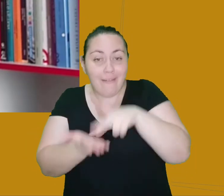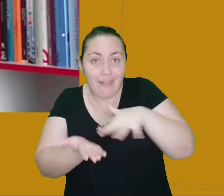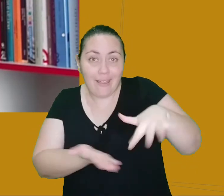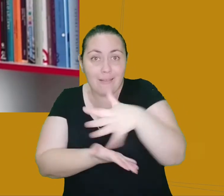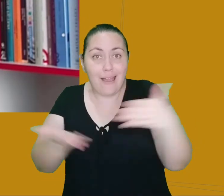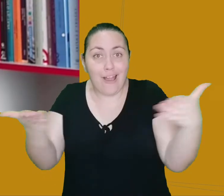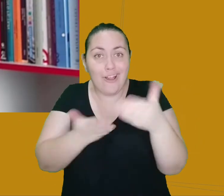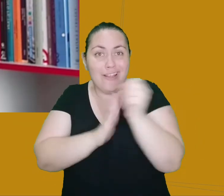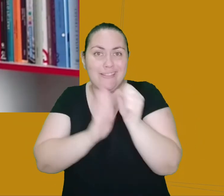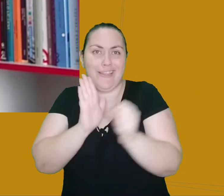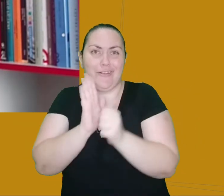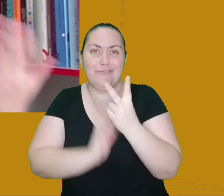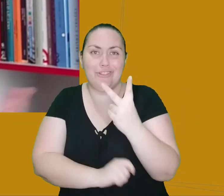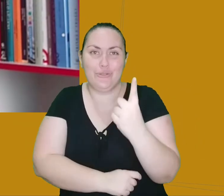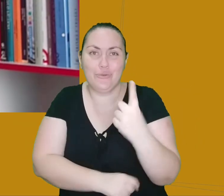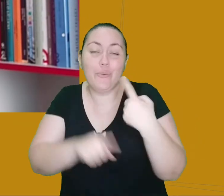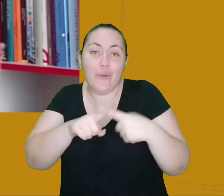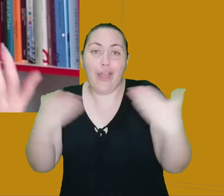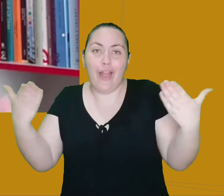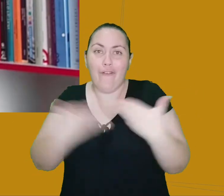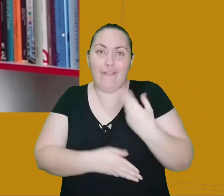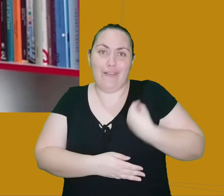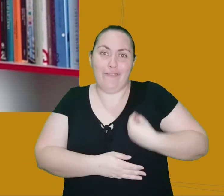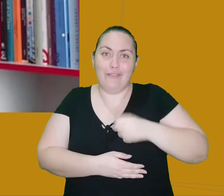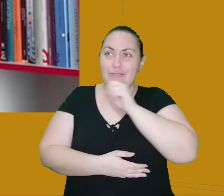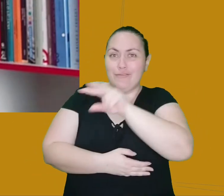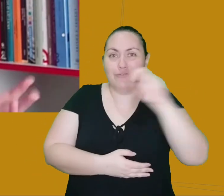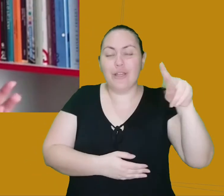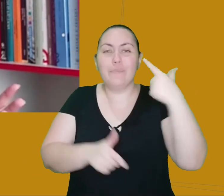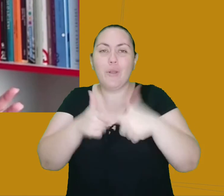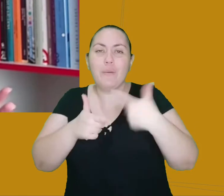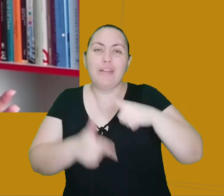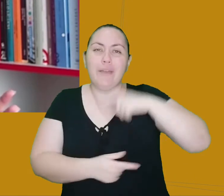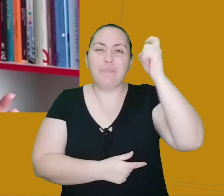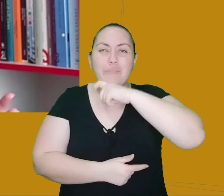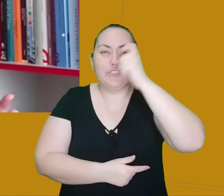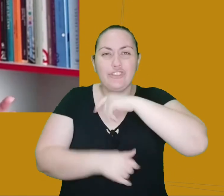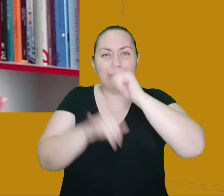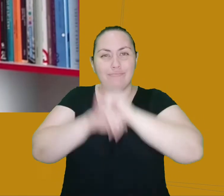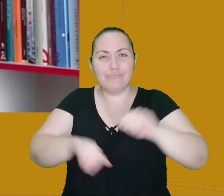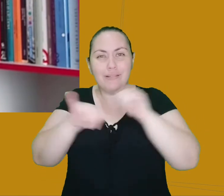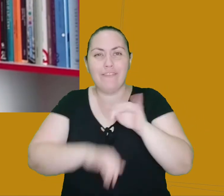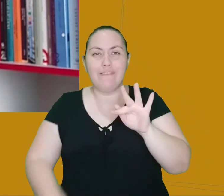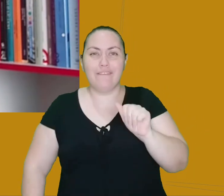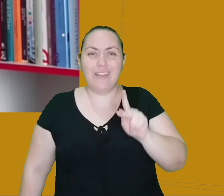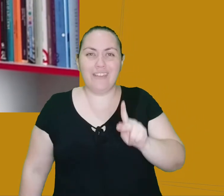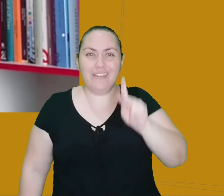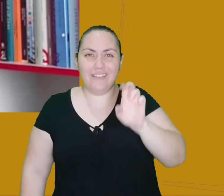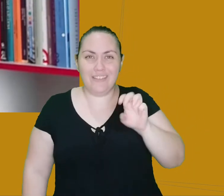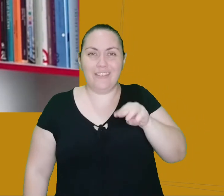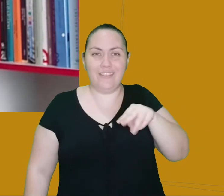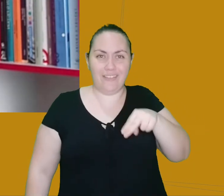todo esse problema que a gente enfrenta com as fake news e a desinformação das pessoas é um problema que ainda